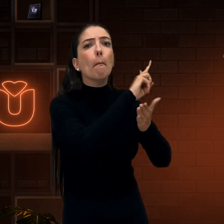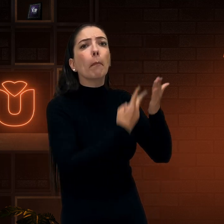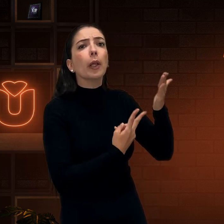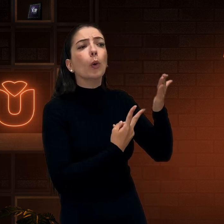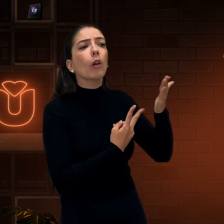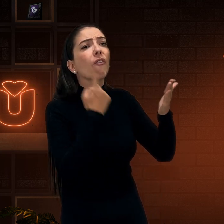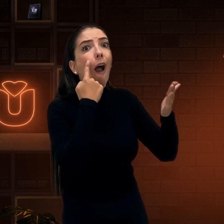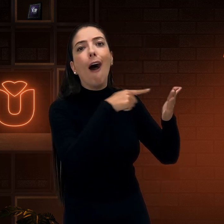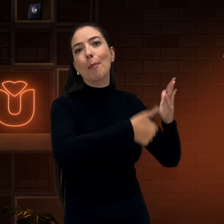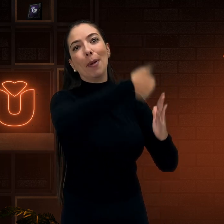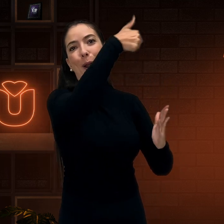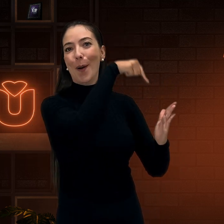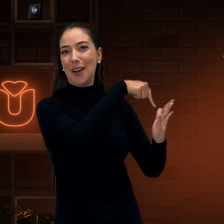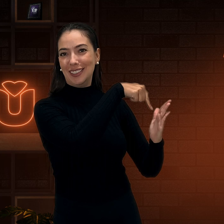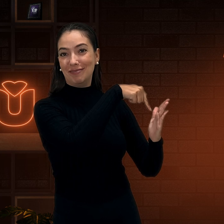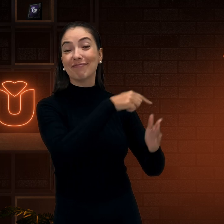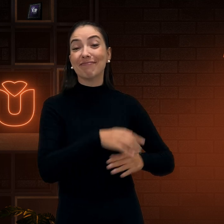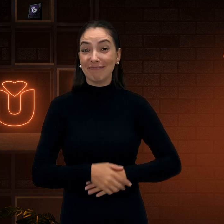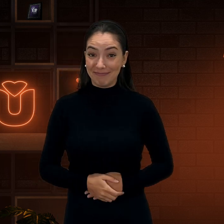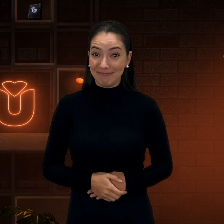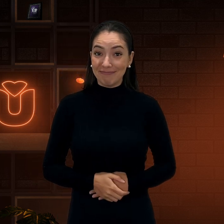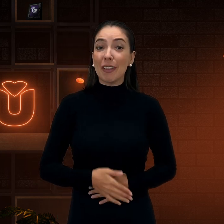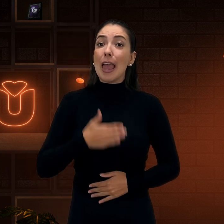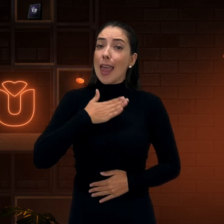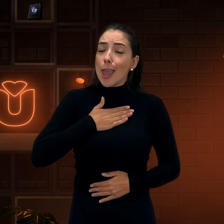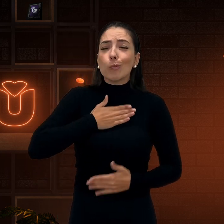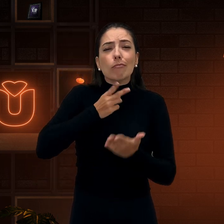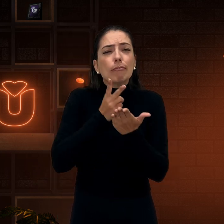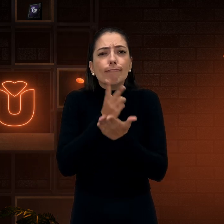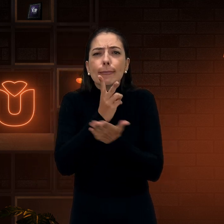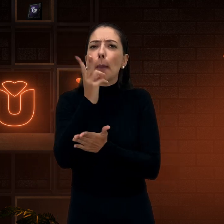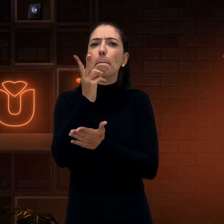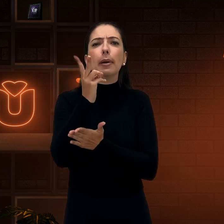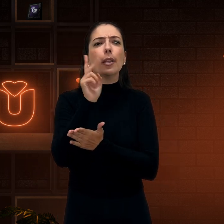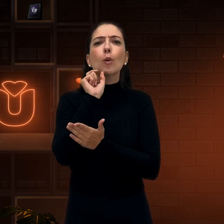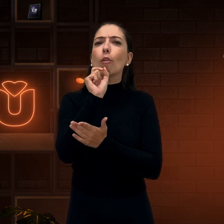acessibilidade, ou a escola bilíngue é melhor. Obviamente que a bilíngue é melhor. Eu sempre